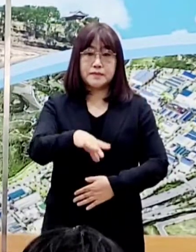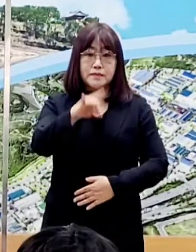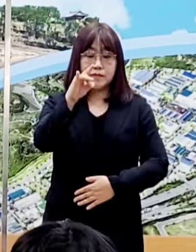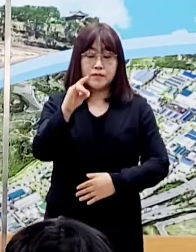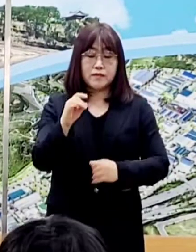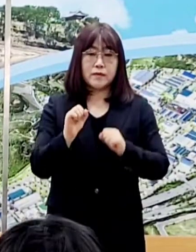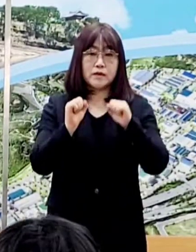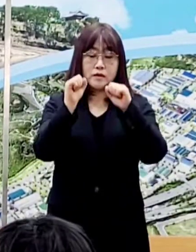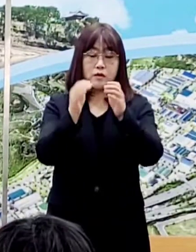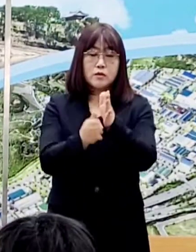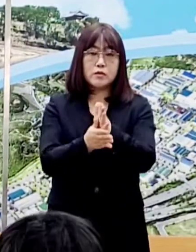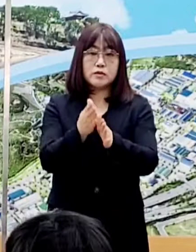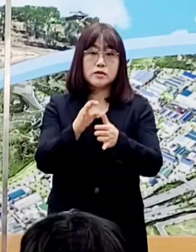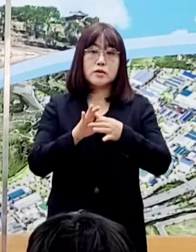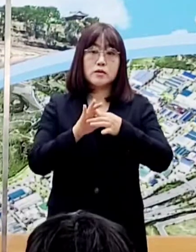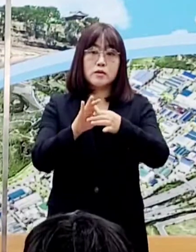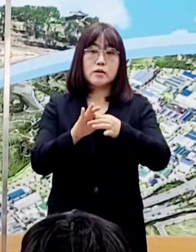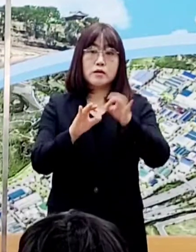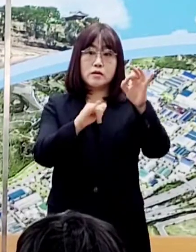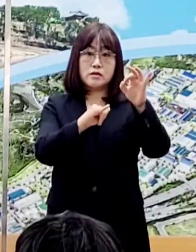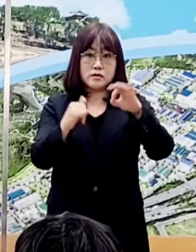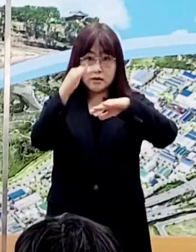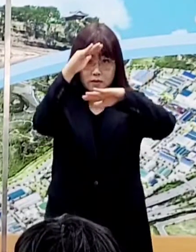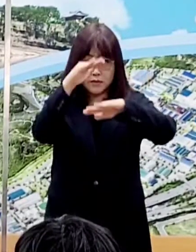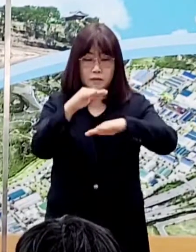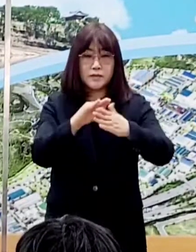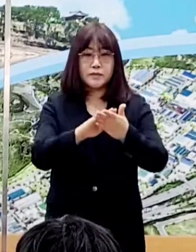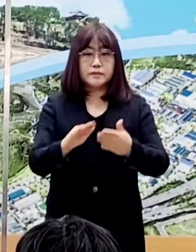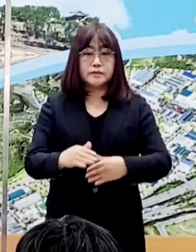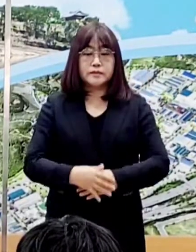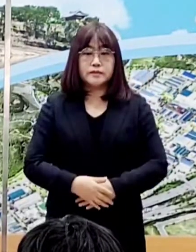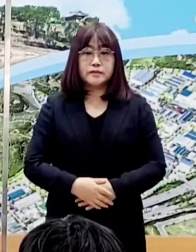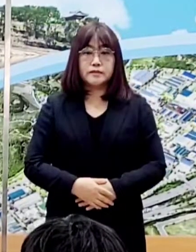실내체육시설 관련 10명의 검사 진행 과정입니다.